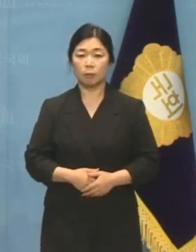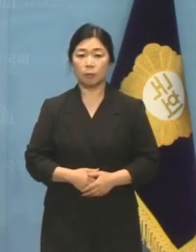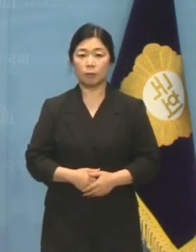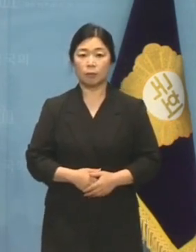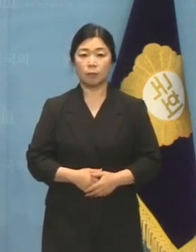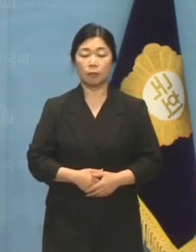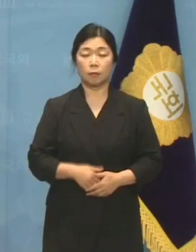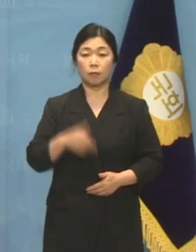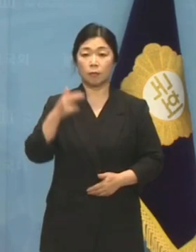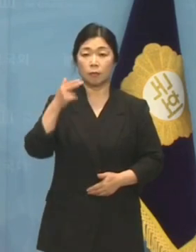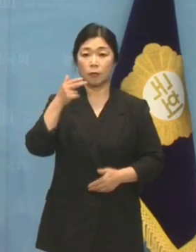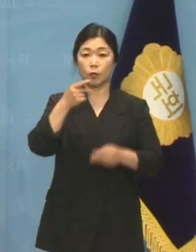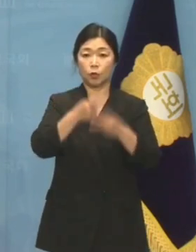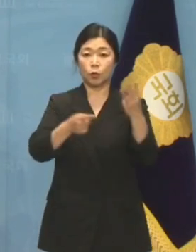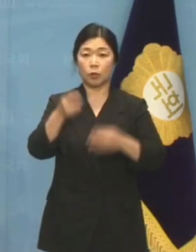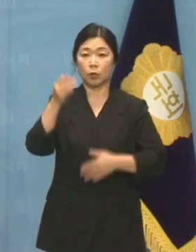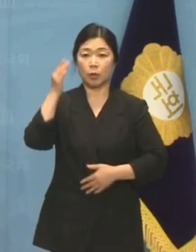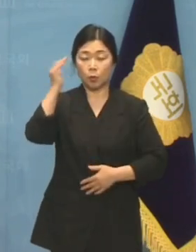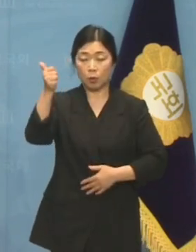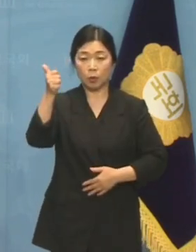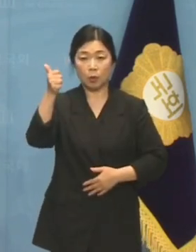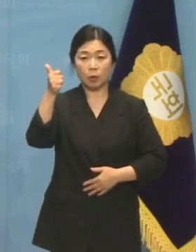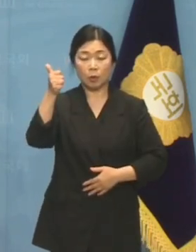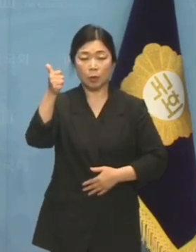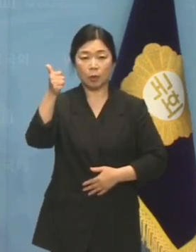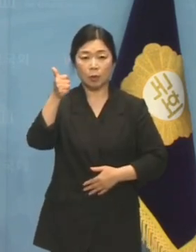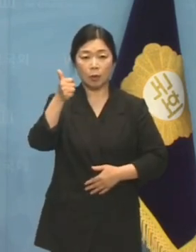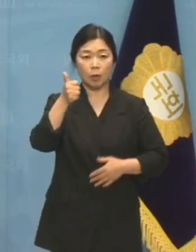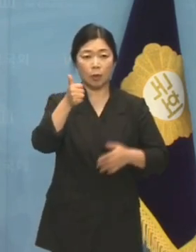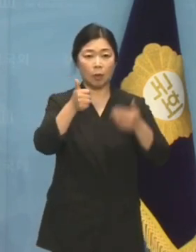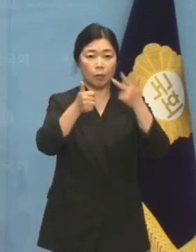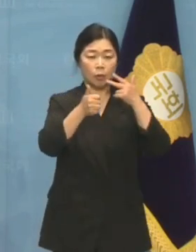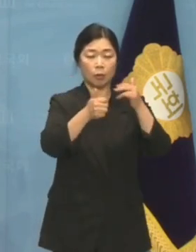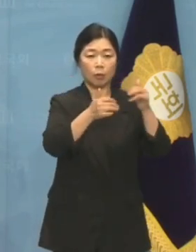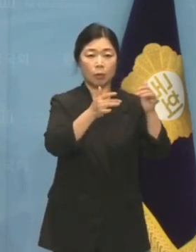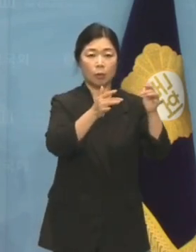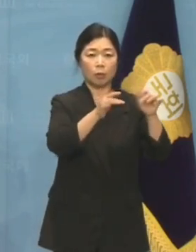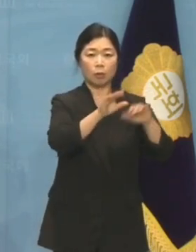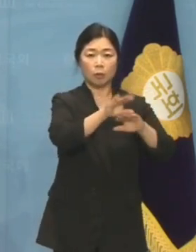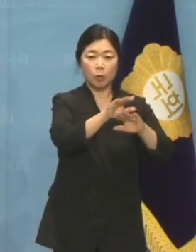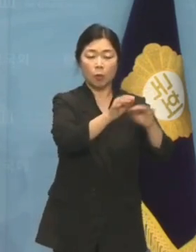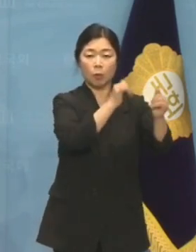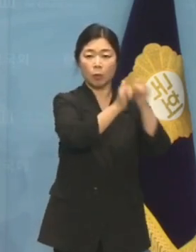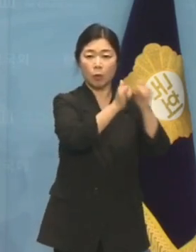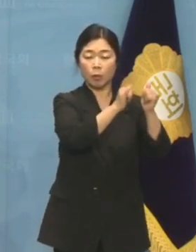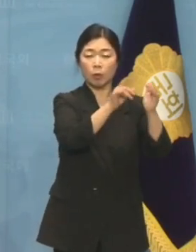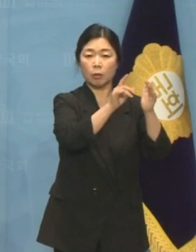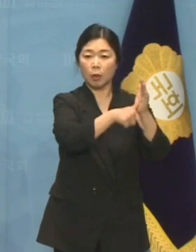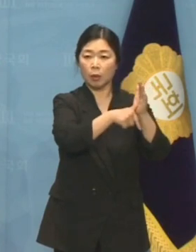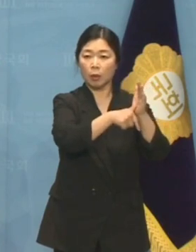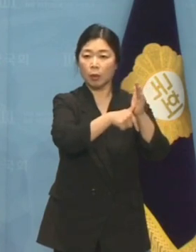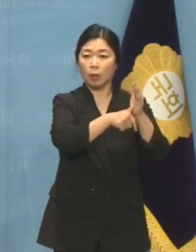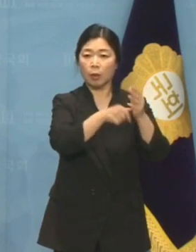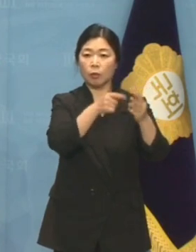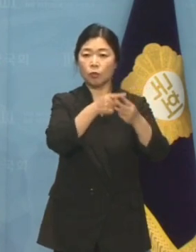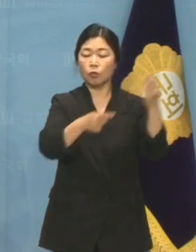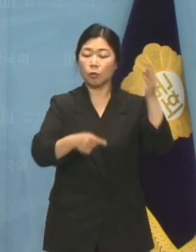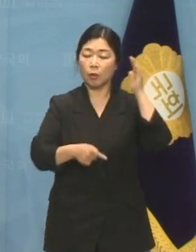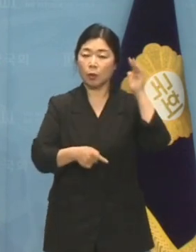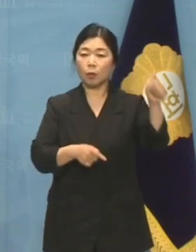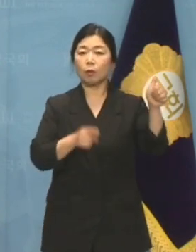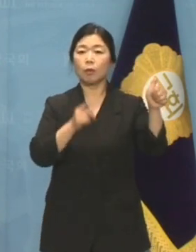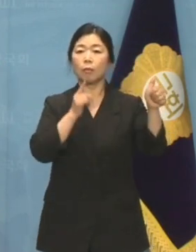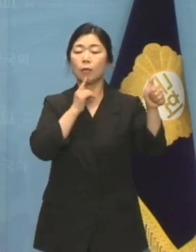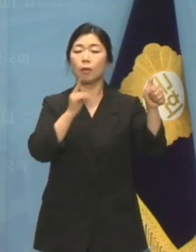통신가의 인터뷰에서 윤석열 대통령의 대답은 대한민국이 이젠 글로벌